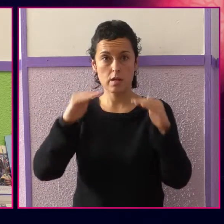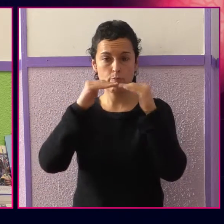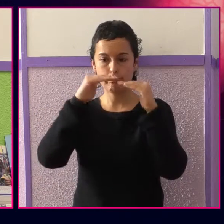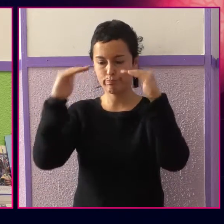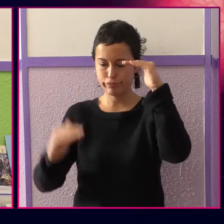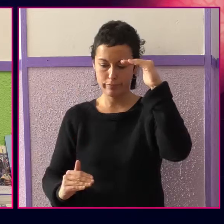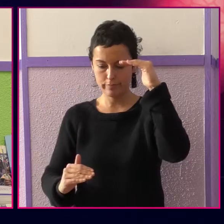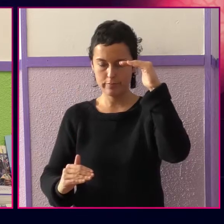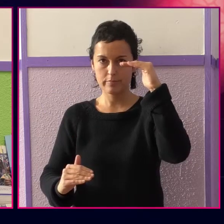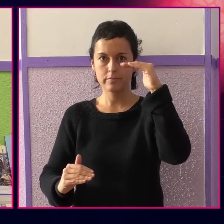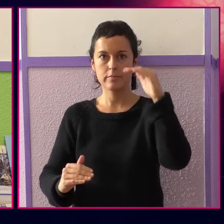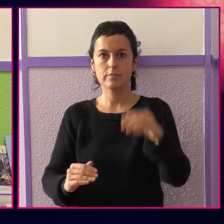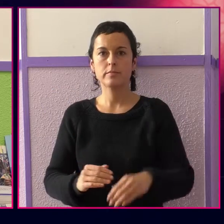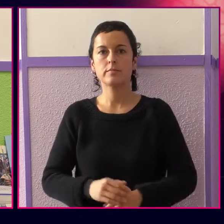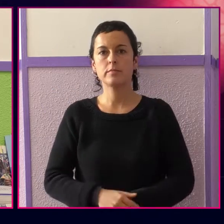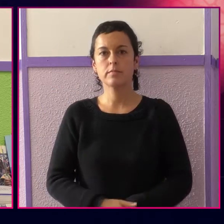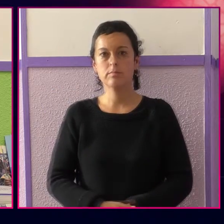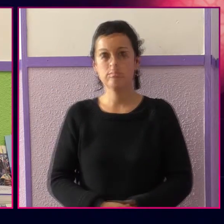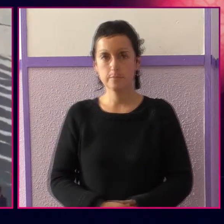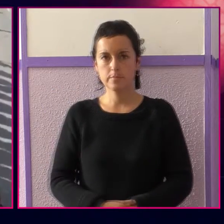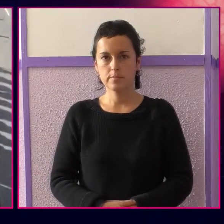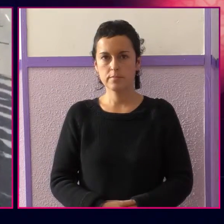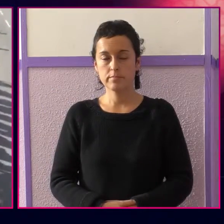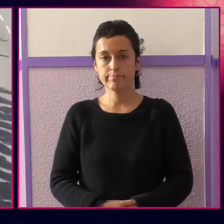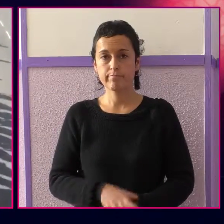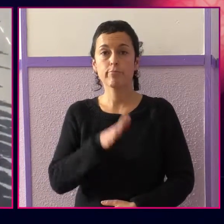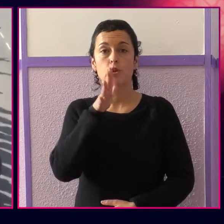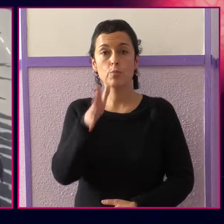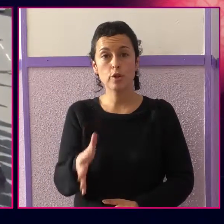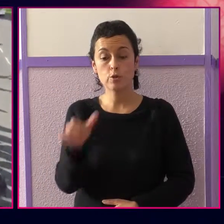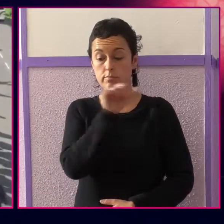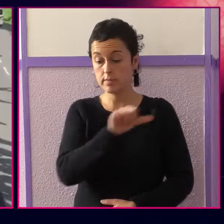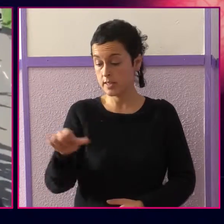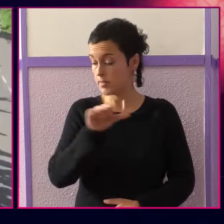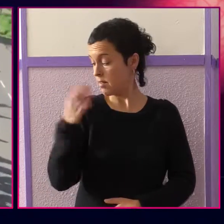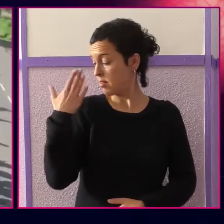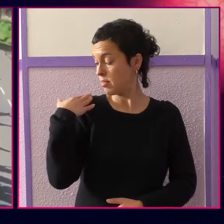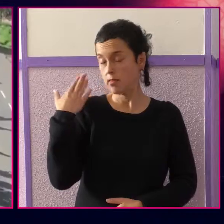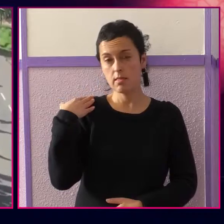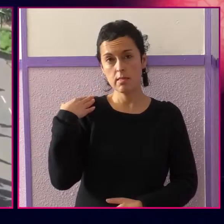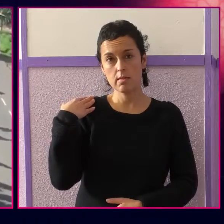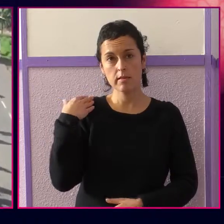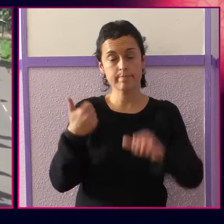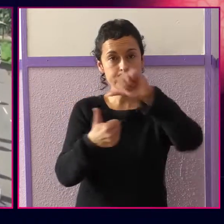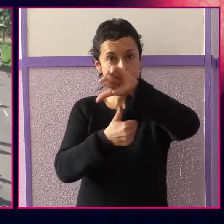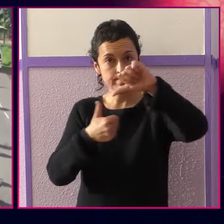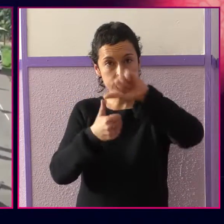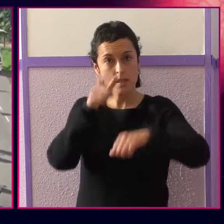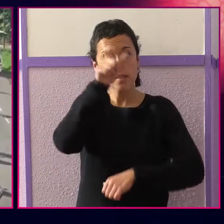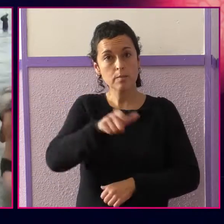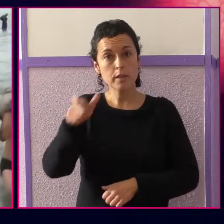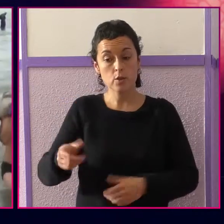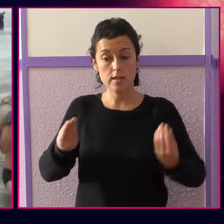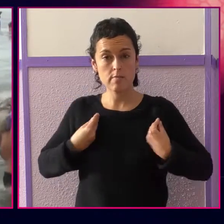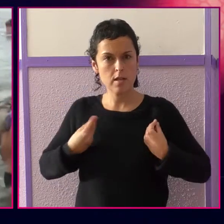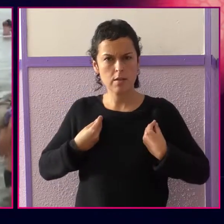Y esto es lo que explica que el movimiento iniciado por miles de personas en la región centroamericana desde hace semanas, ese caminar hacia